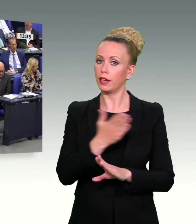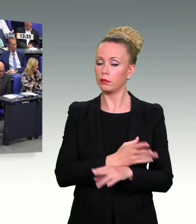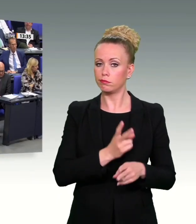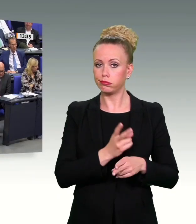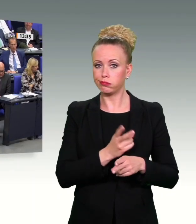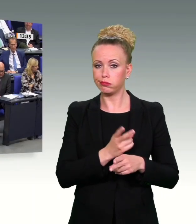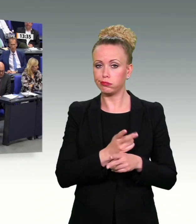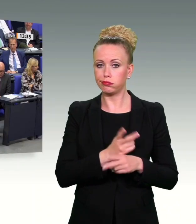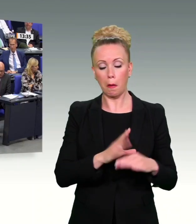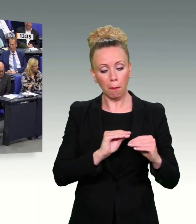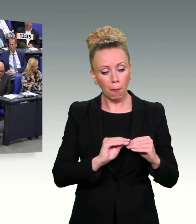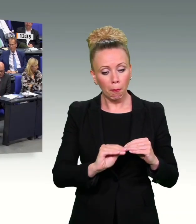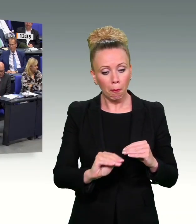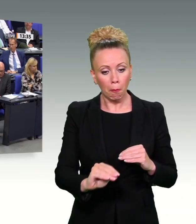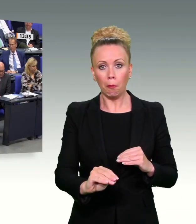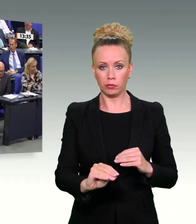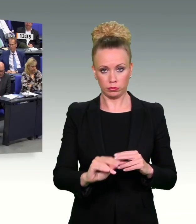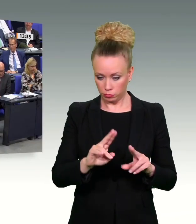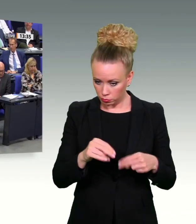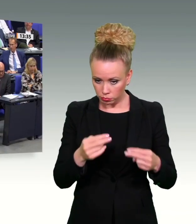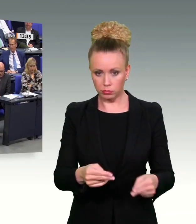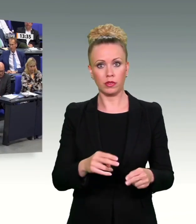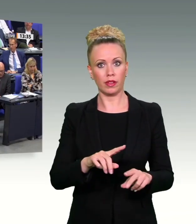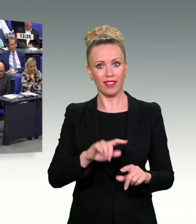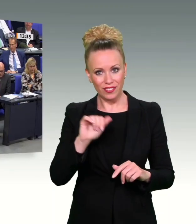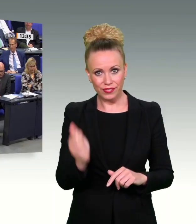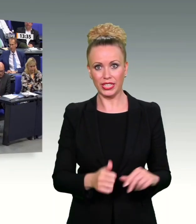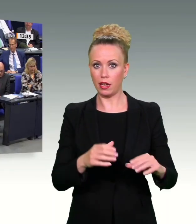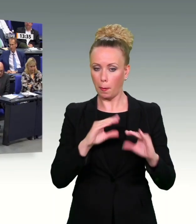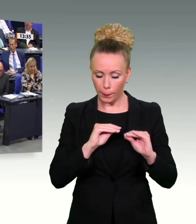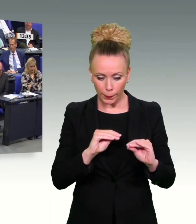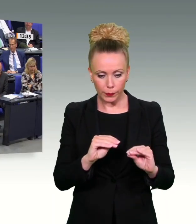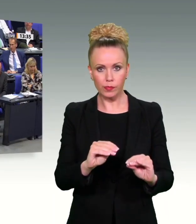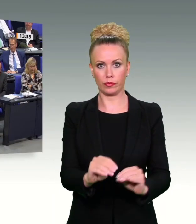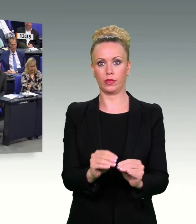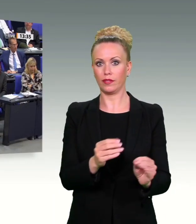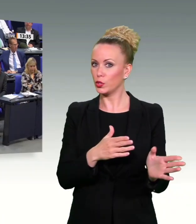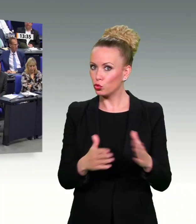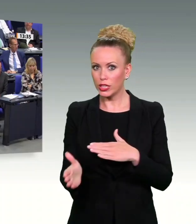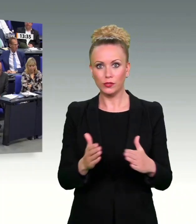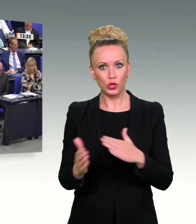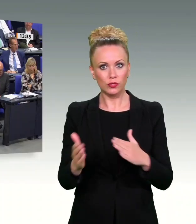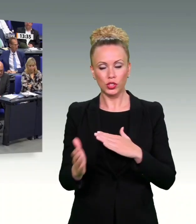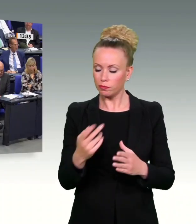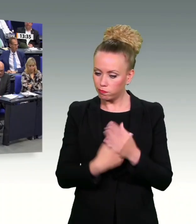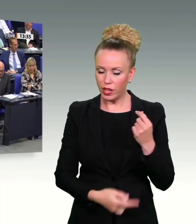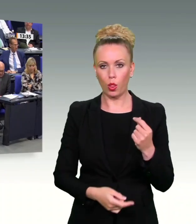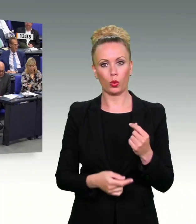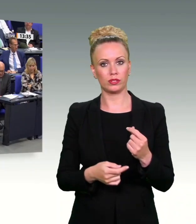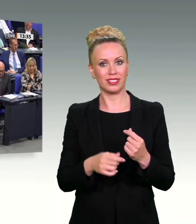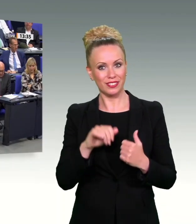ist der Unterschied zwischen uns und Ihnen. Sie riskieren wieder zu scheitern und nichts zu erreichen, während wir uns auf dem